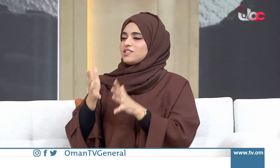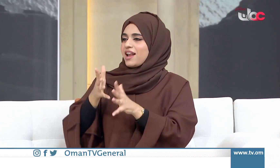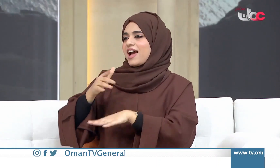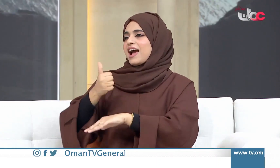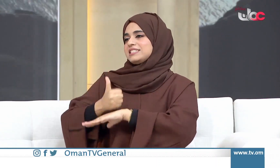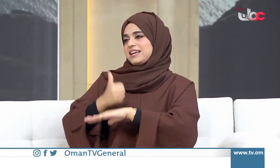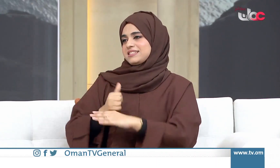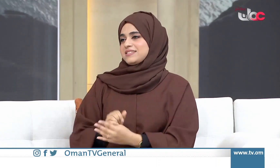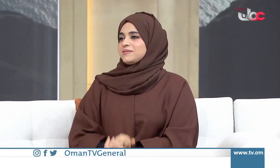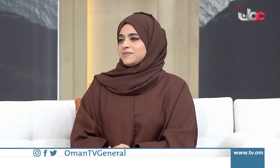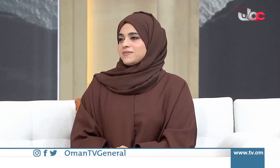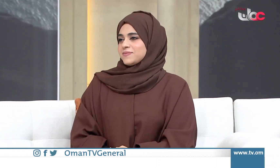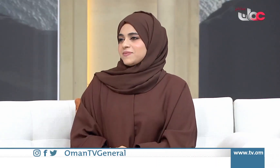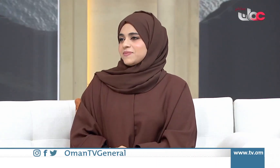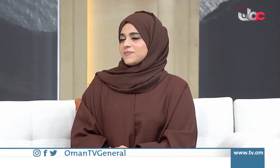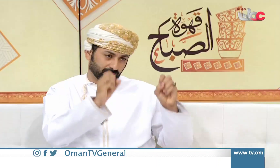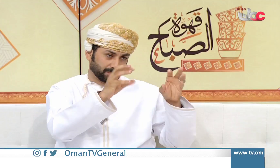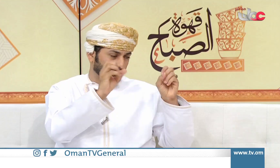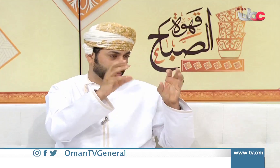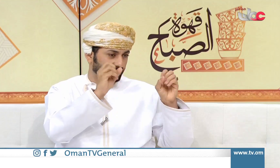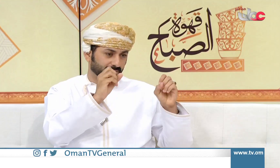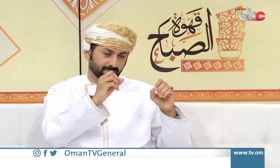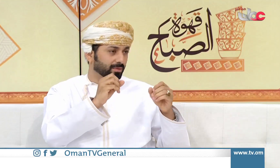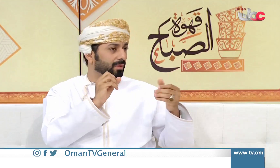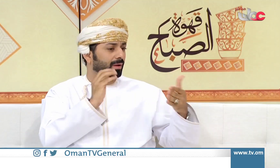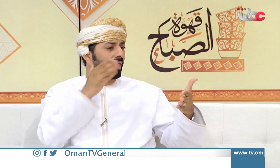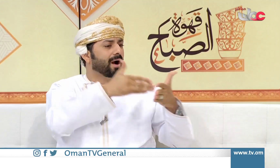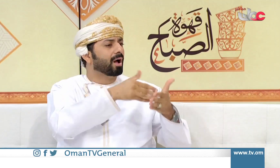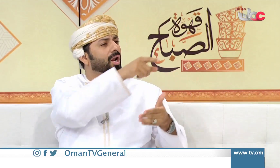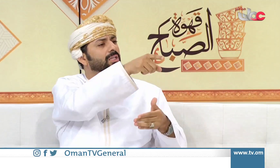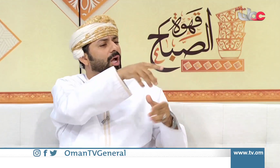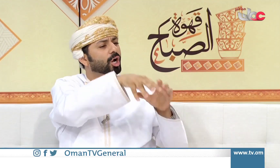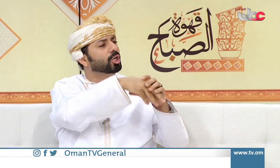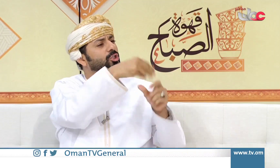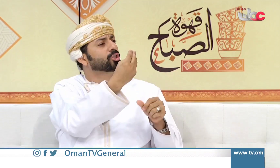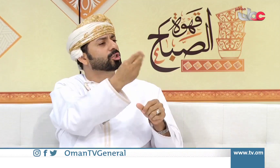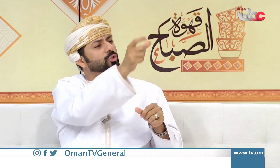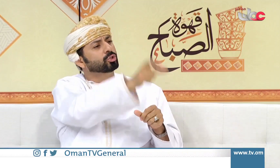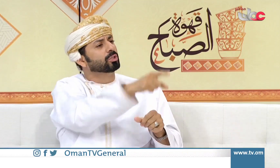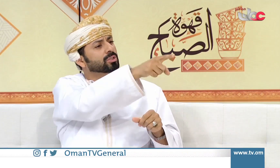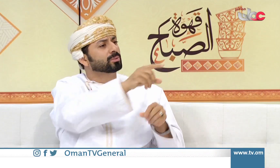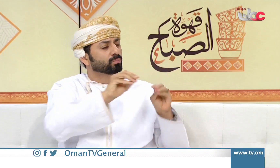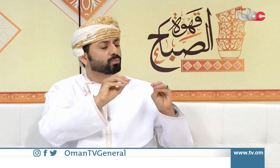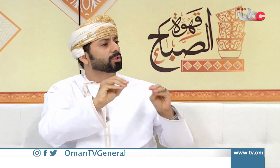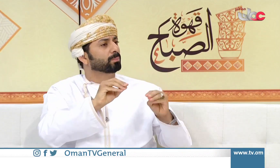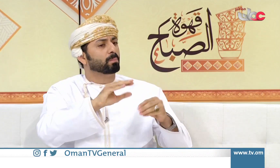أن يتطور فيها نعم ما شاء الله طبعاً في النهاية ما هي النتيجة التي أنت